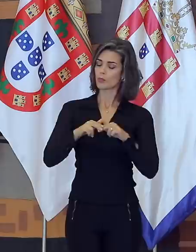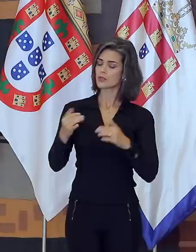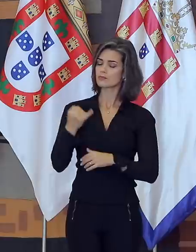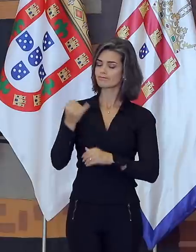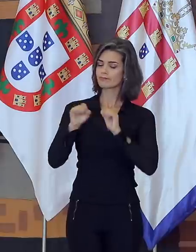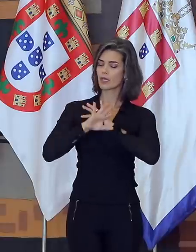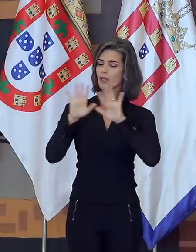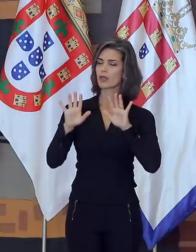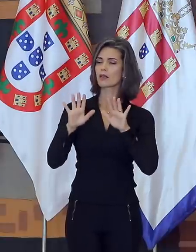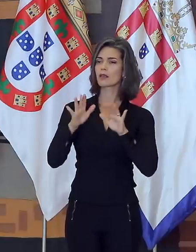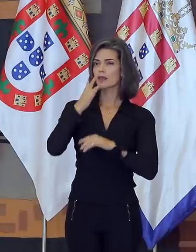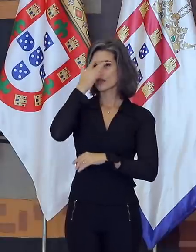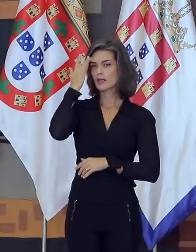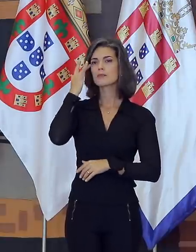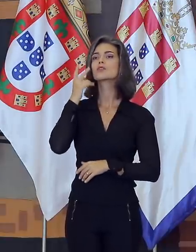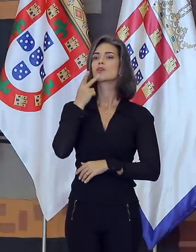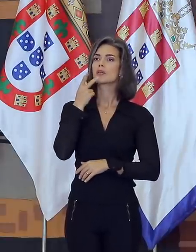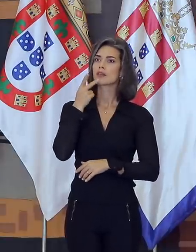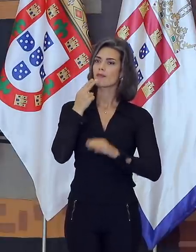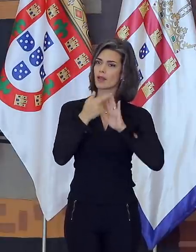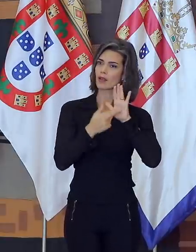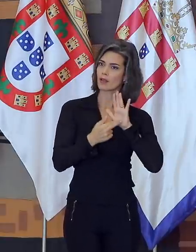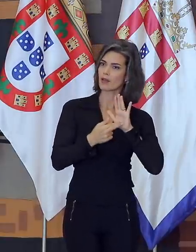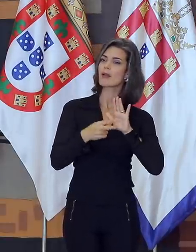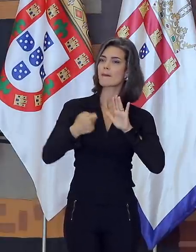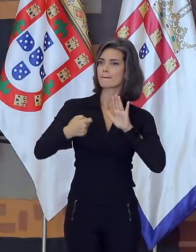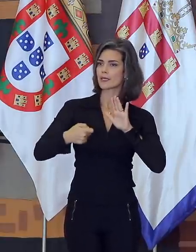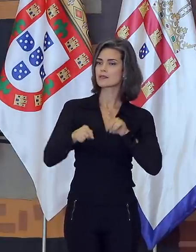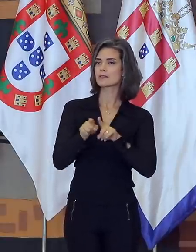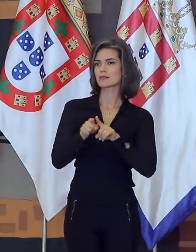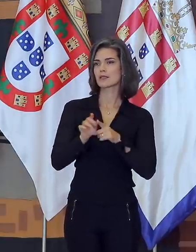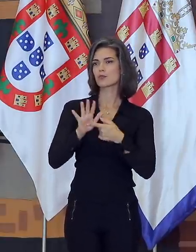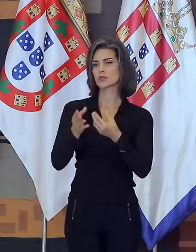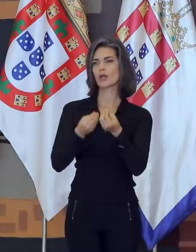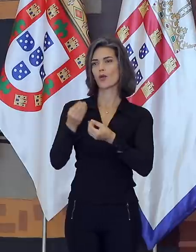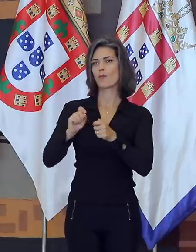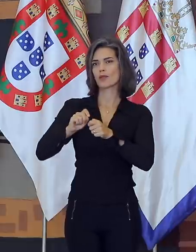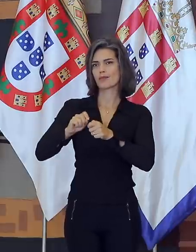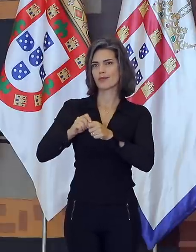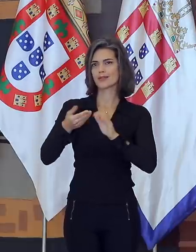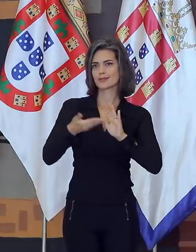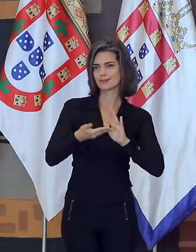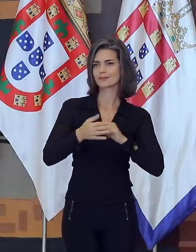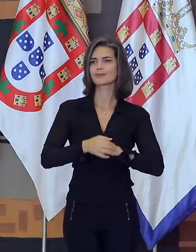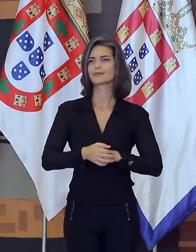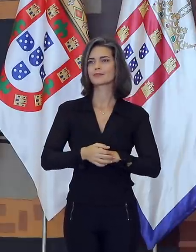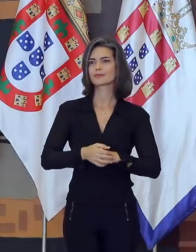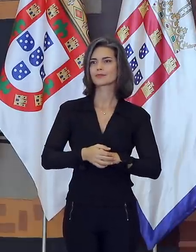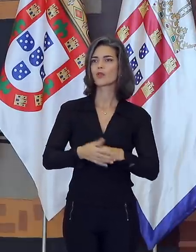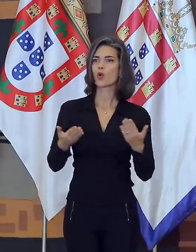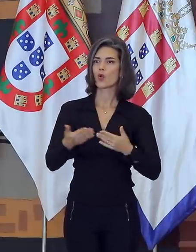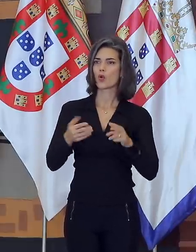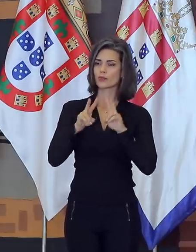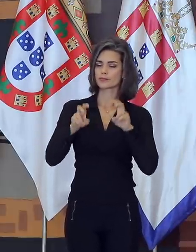deixar claro que quem estabelece os fins tem que proporcionar os meios. Chamo atenção, particularmente, no atual debate